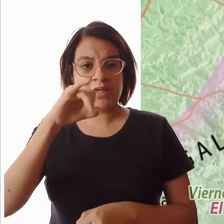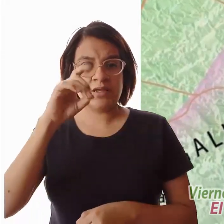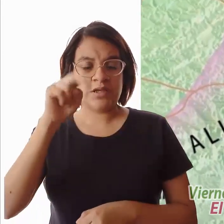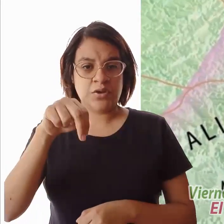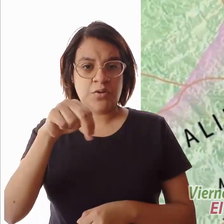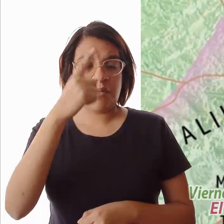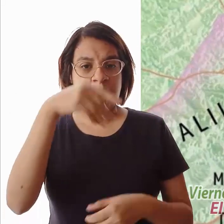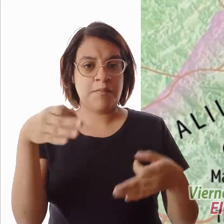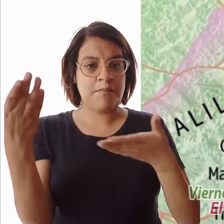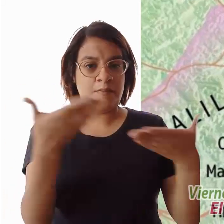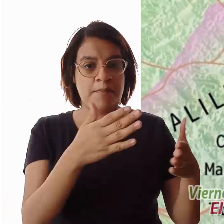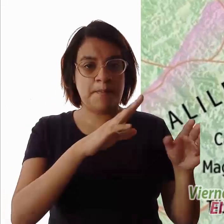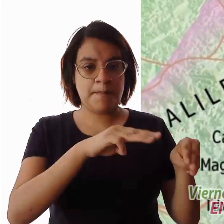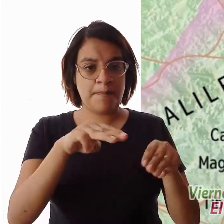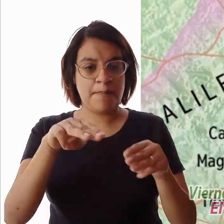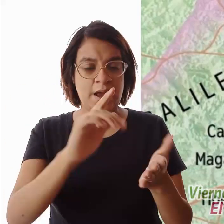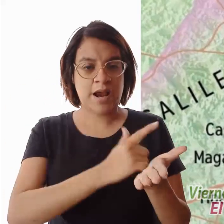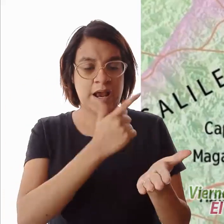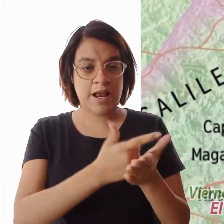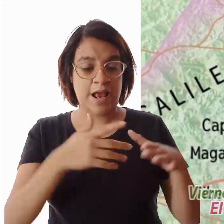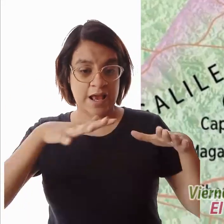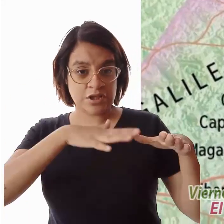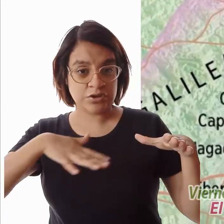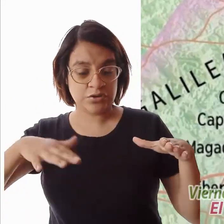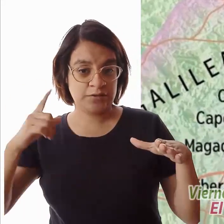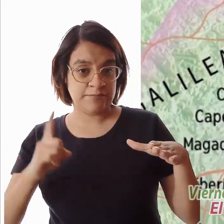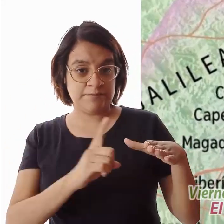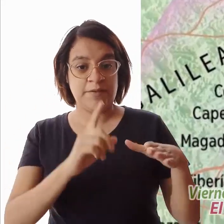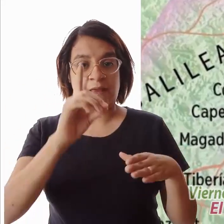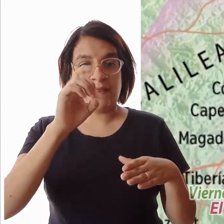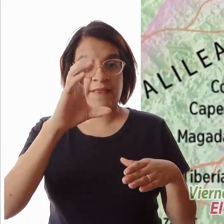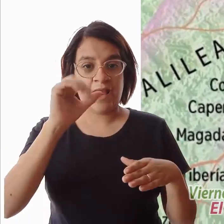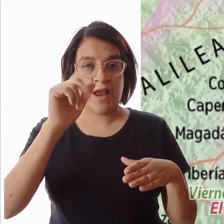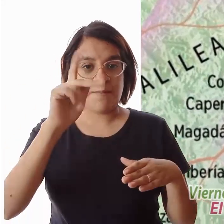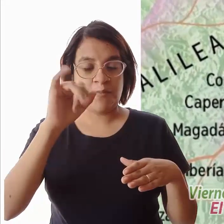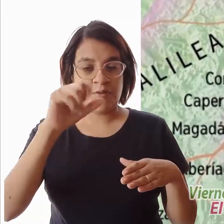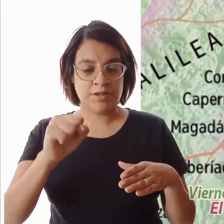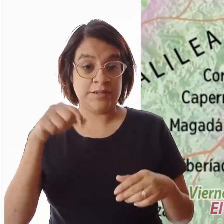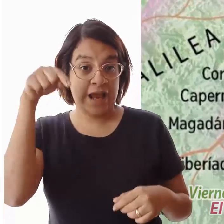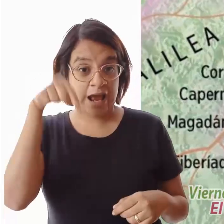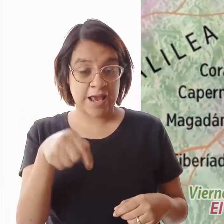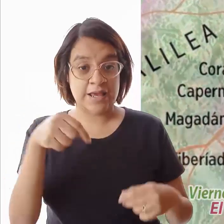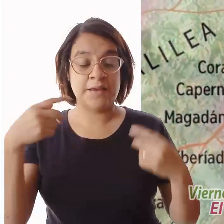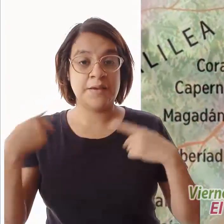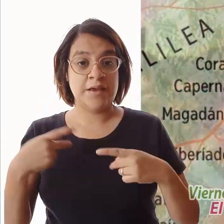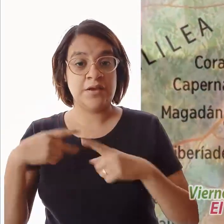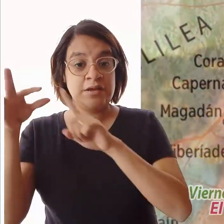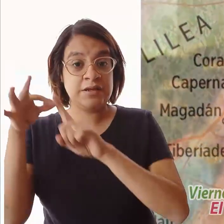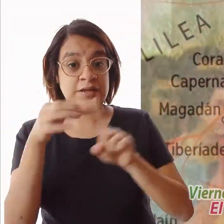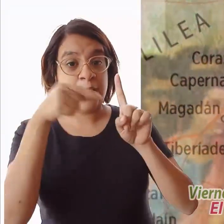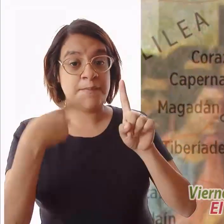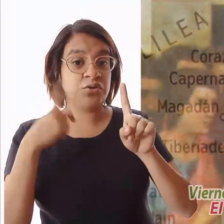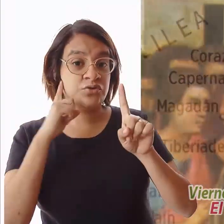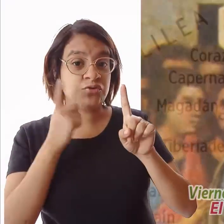atravesando la región de Decapolis. Le llevaron entonces a un hombre sordo y tartamudo, y le suplicaban que le